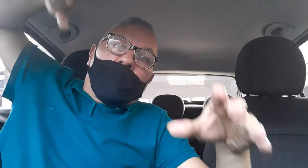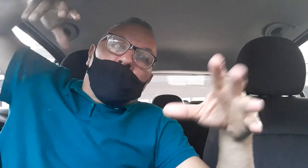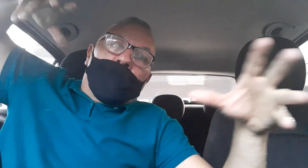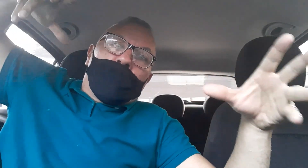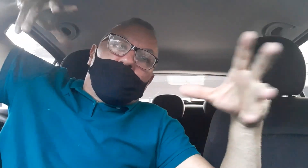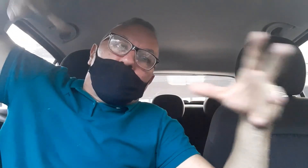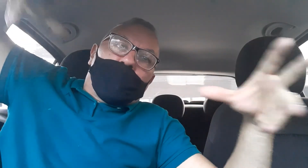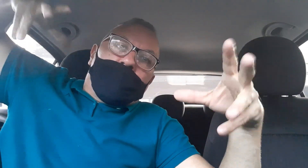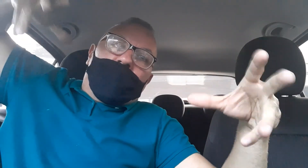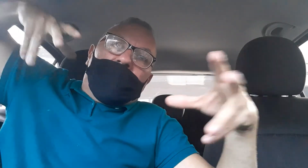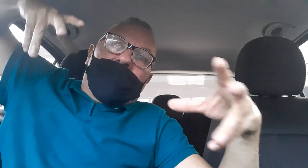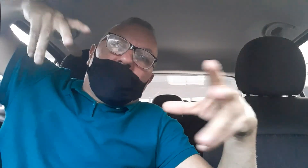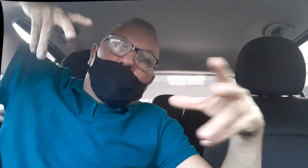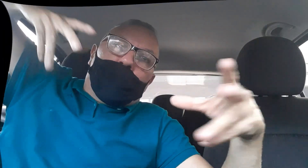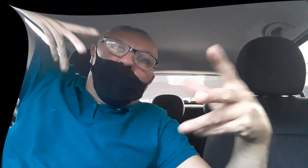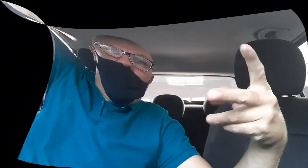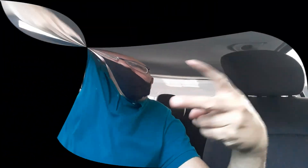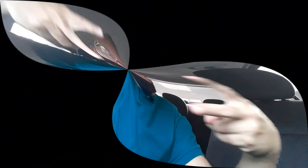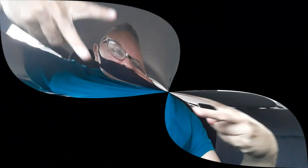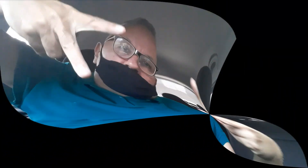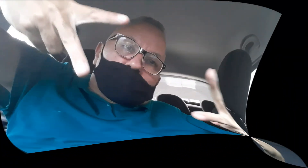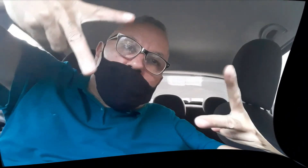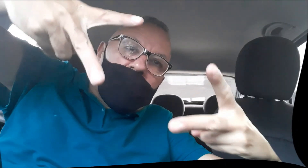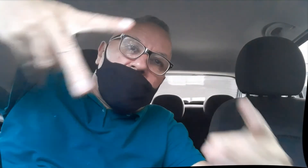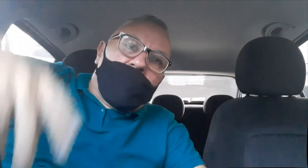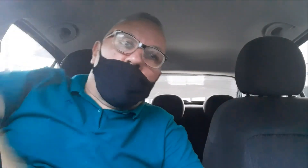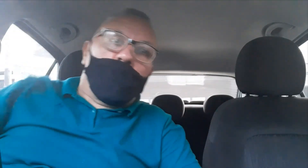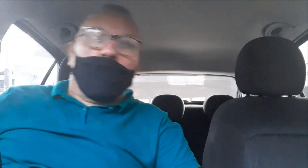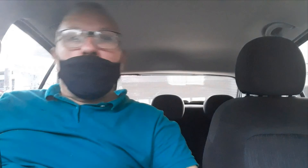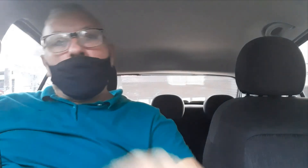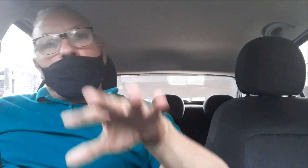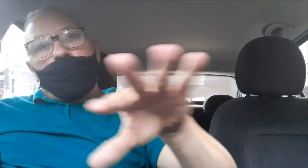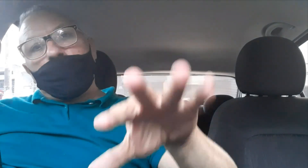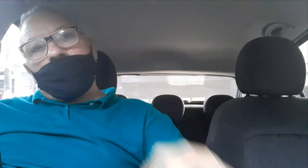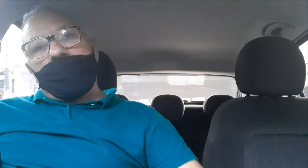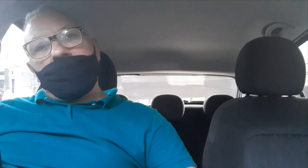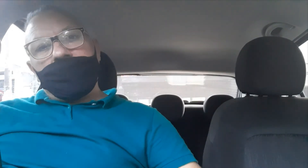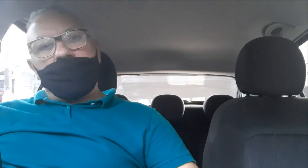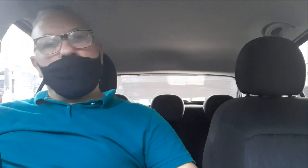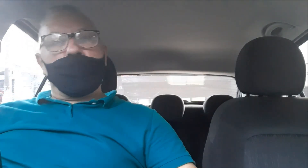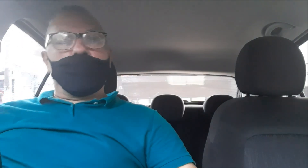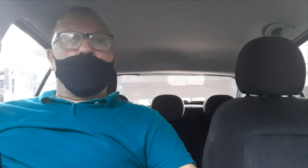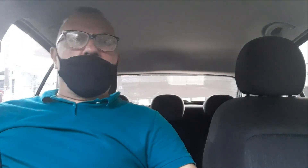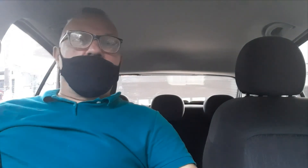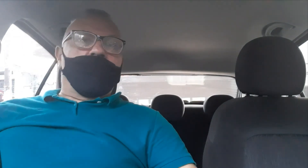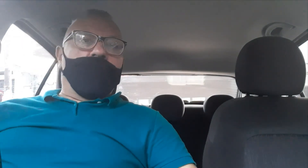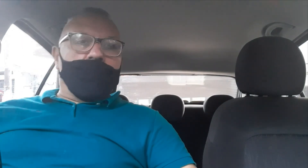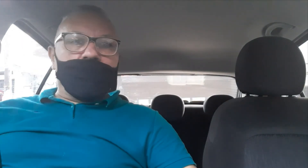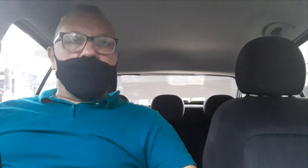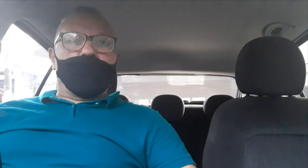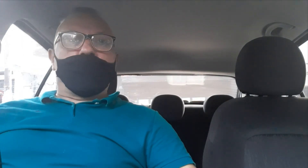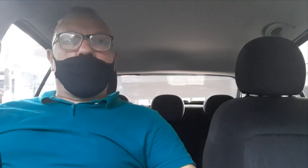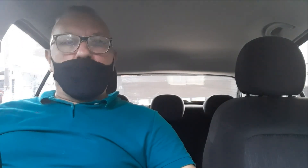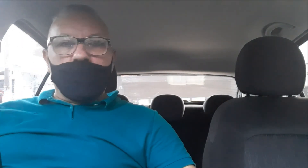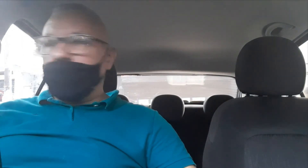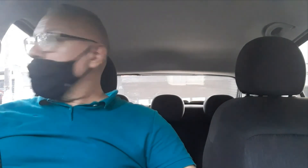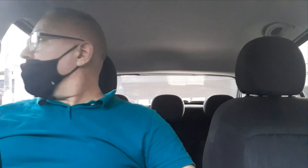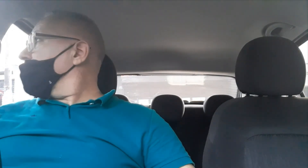Quem é que não quer ter a família perto, é longe daquele